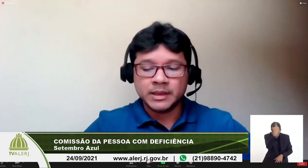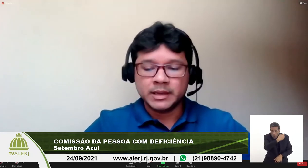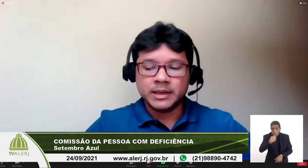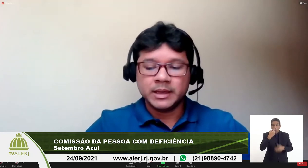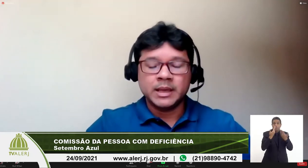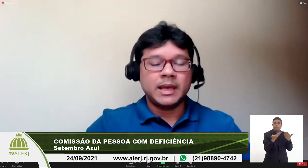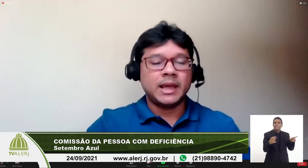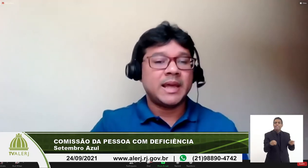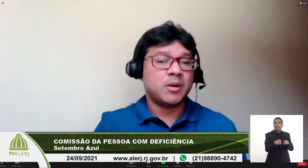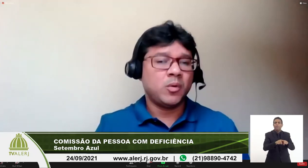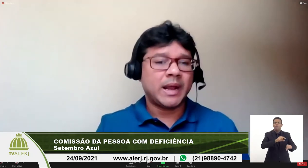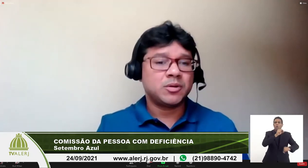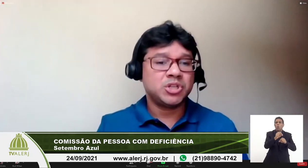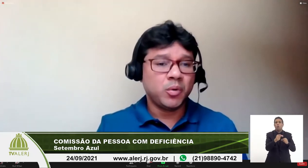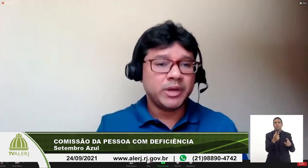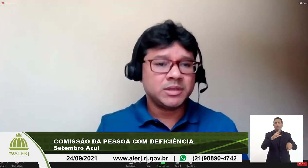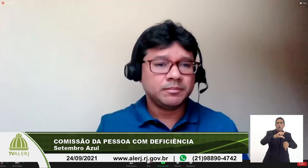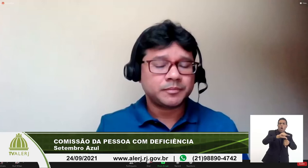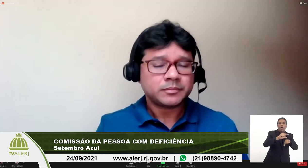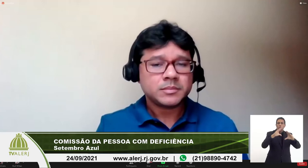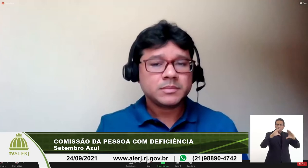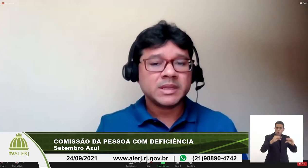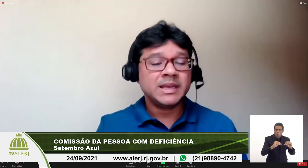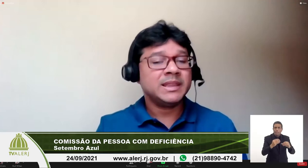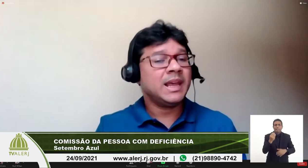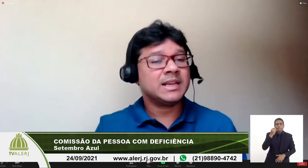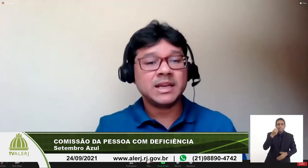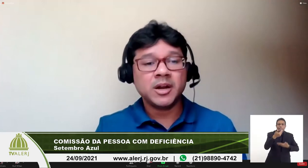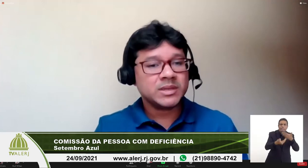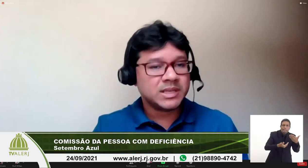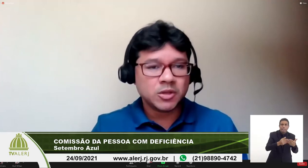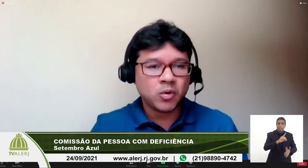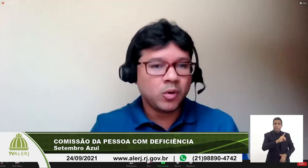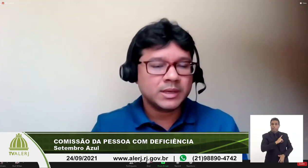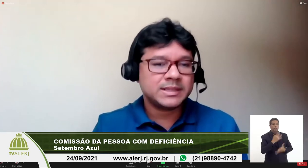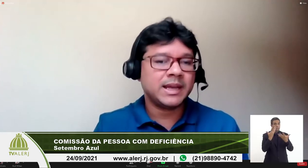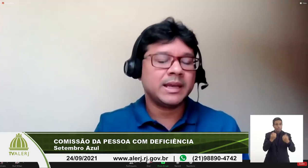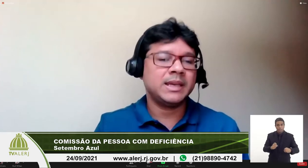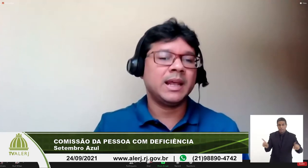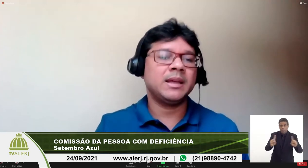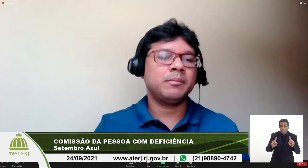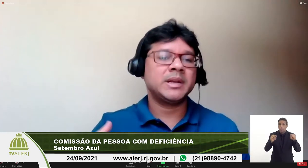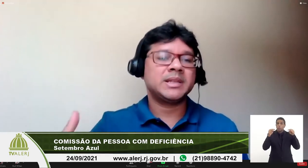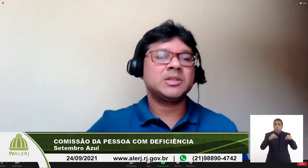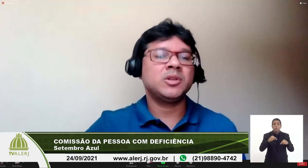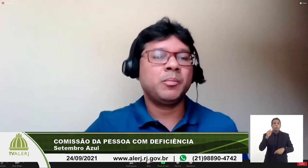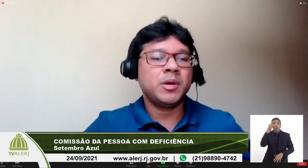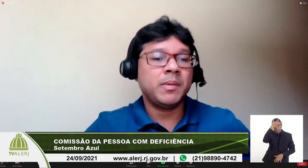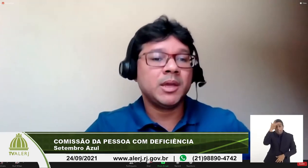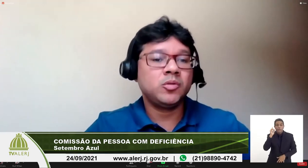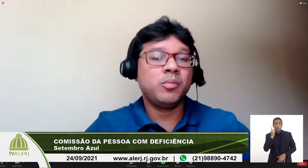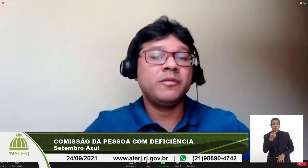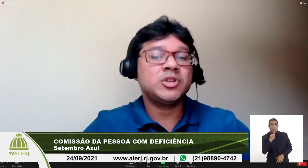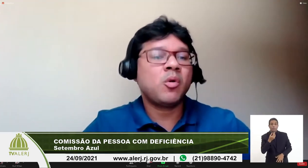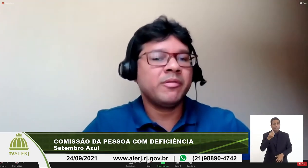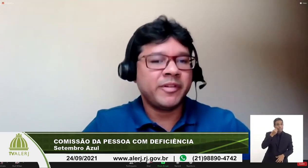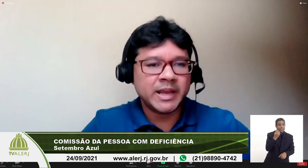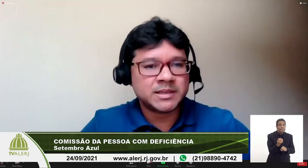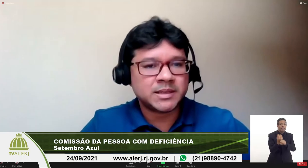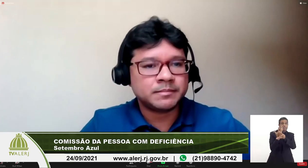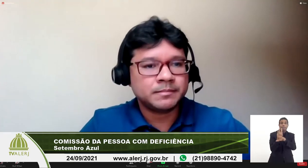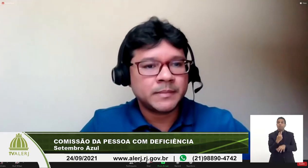dia ela era num horário de noite e a delegacia não aceitou que ela prestasse o depoimento por